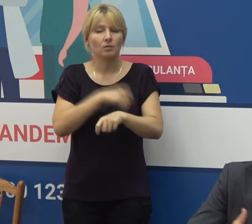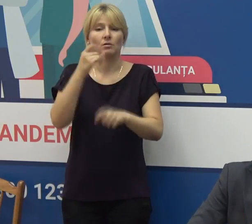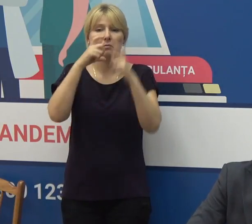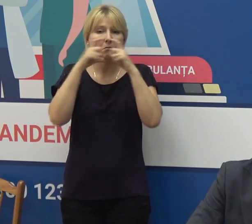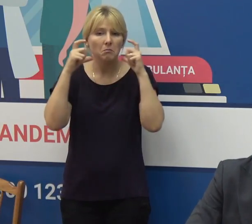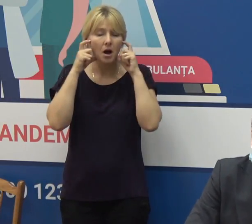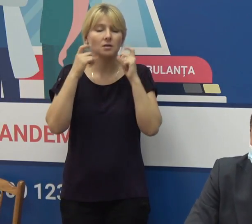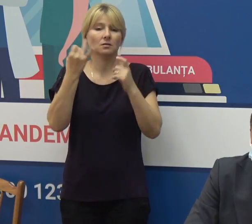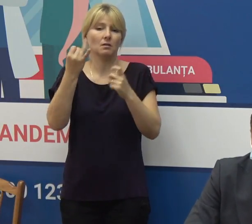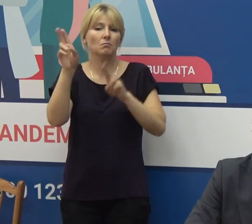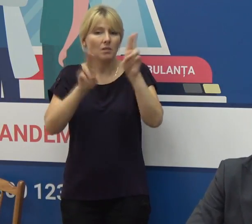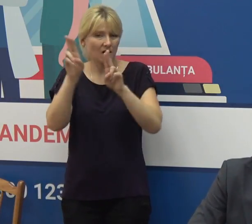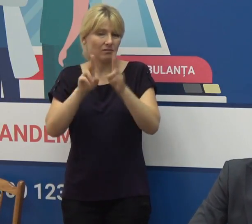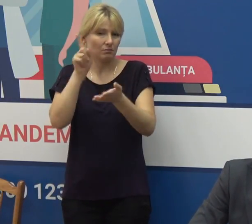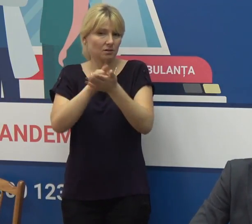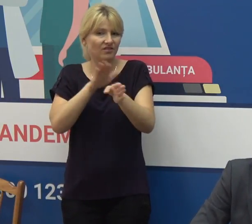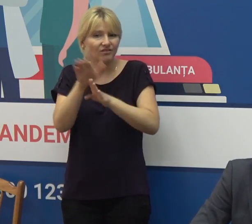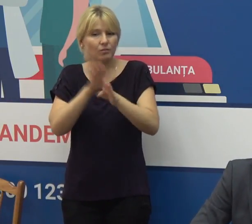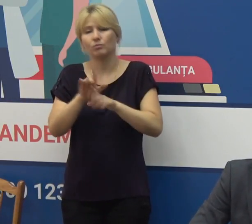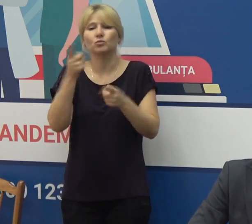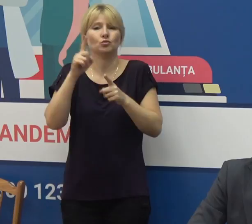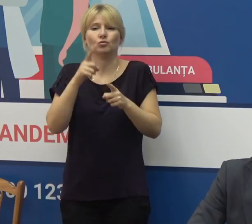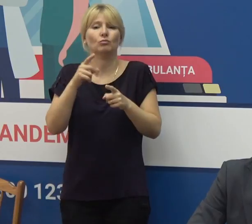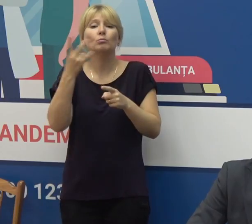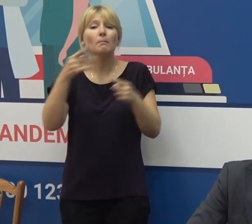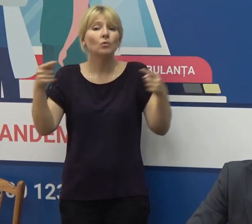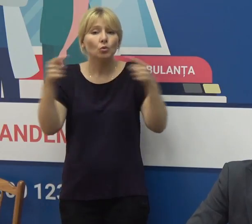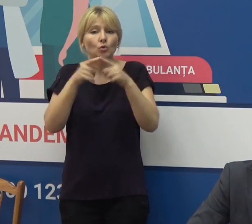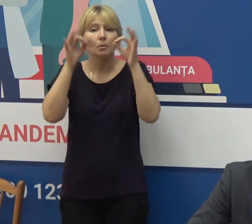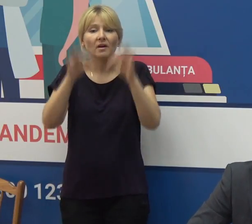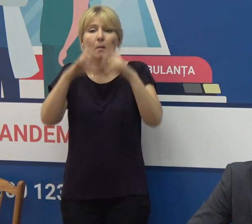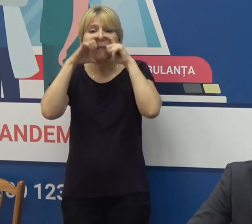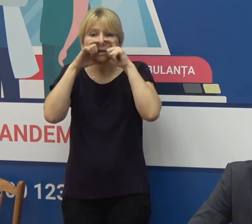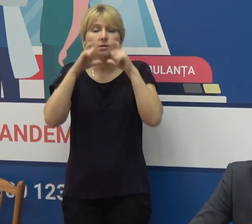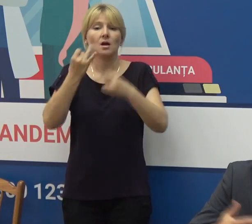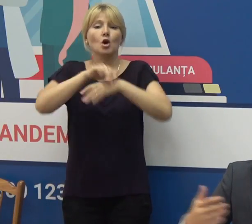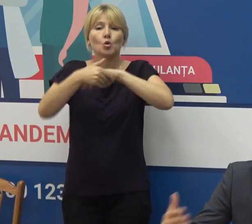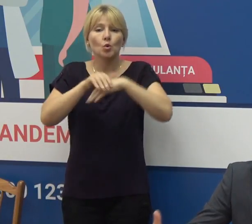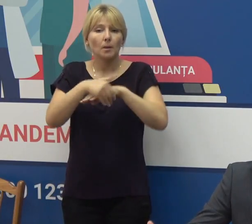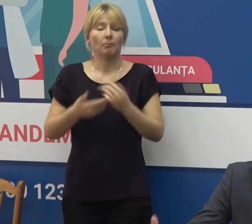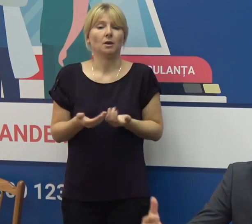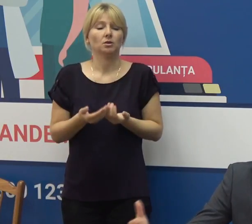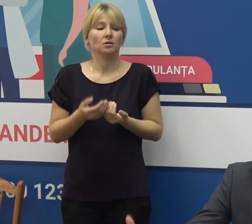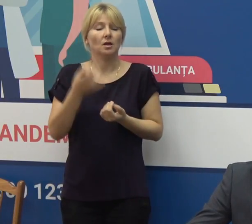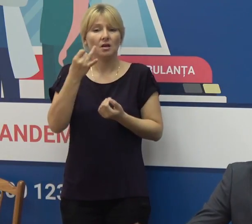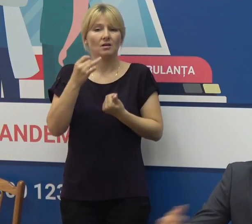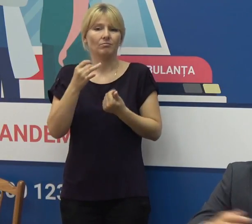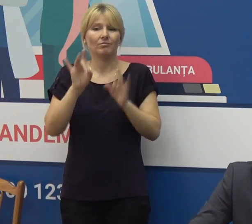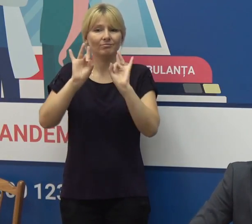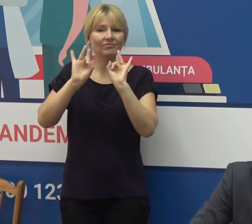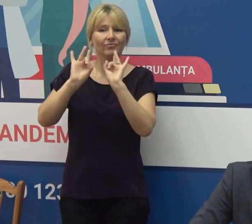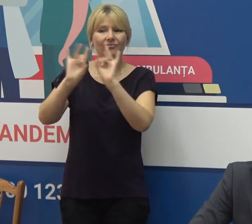simple care nu necesită investiții purtarea corectă a mârșii spălatul frecvent pe mâini și evitarea